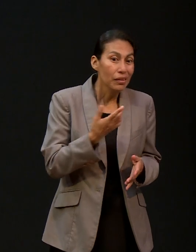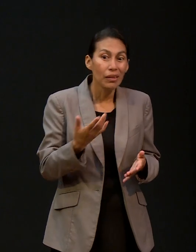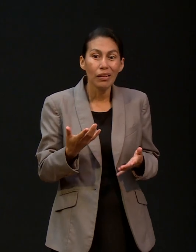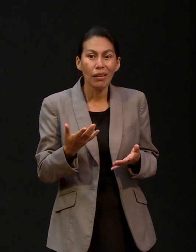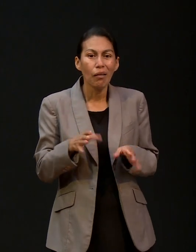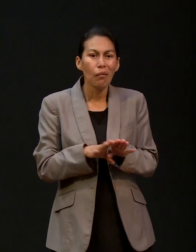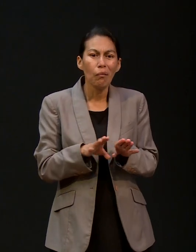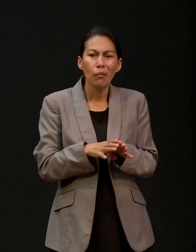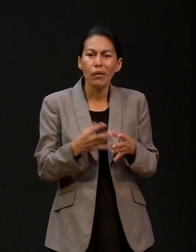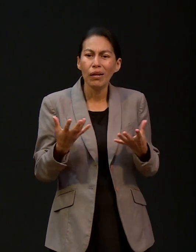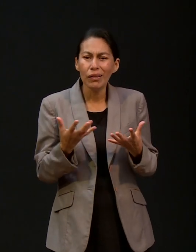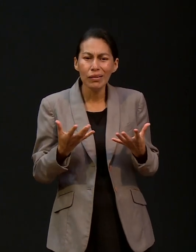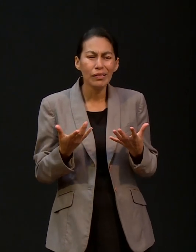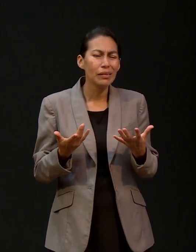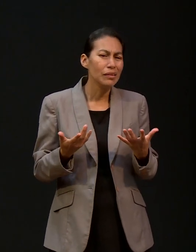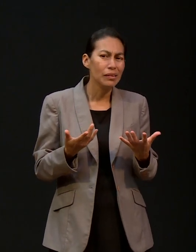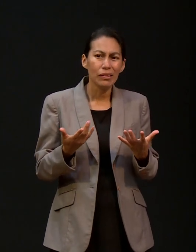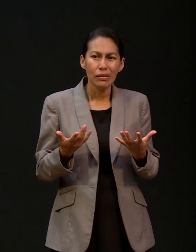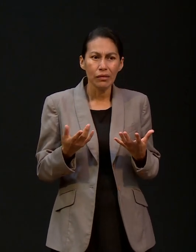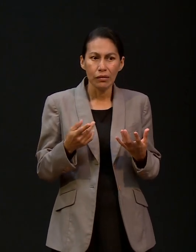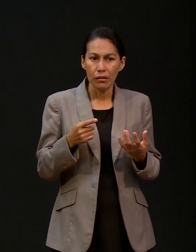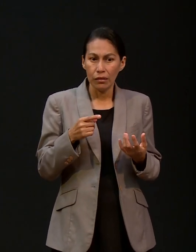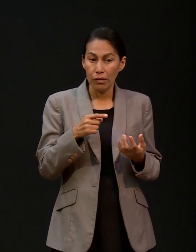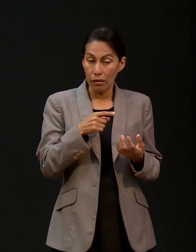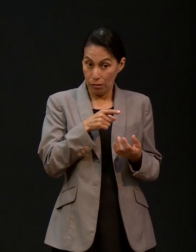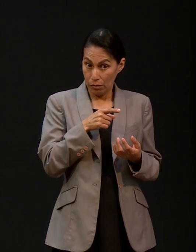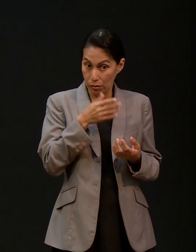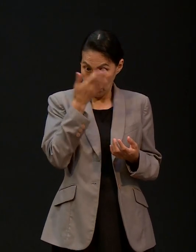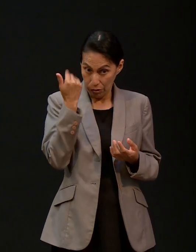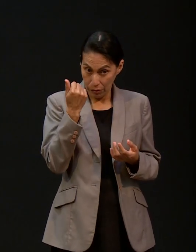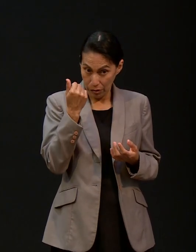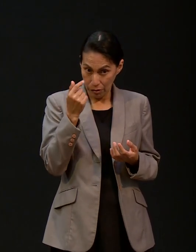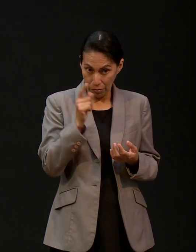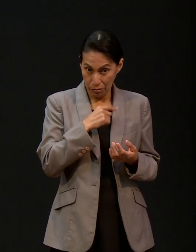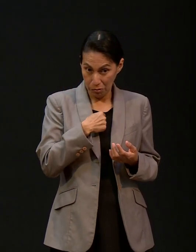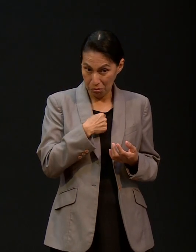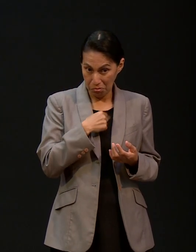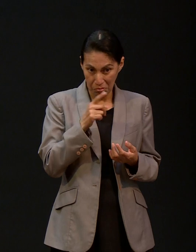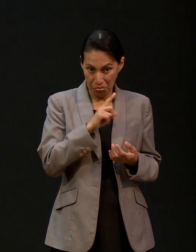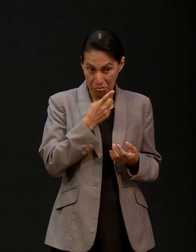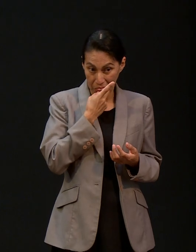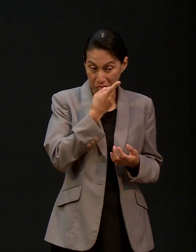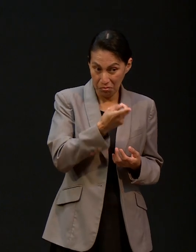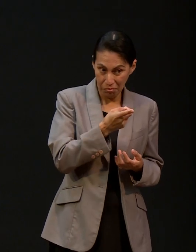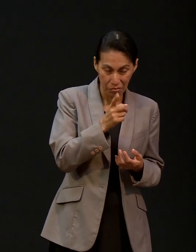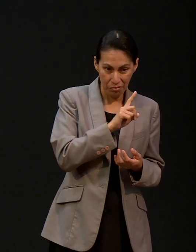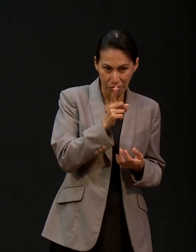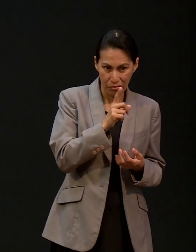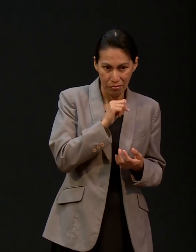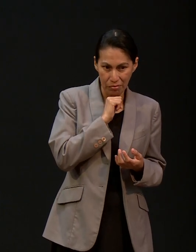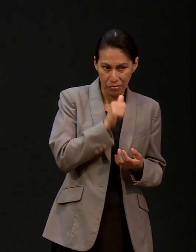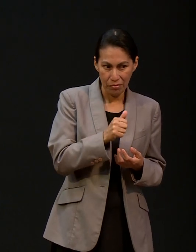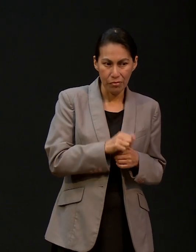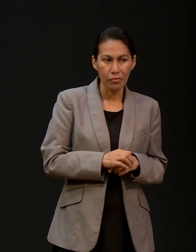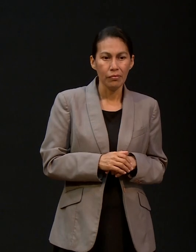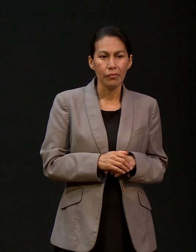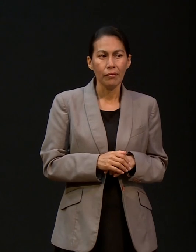lo trabajas, cómo lo manejas. Él no lo sabía. No le dijimos. No. Decidimos no decirle.